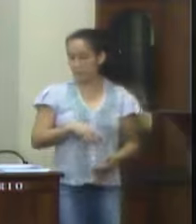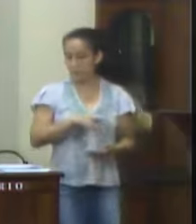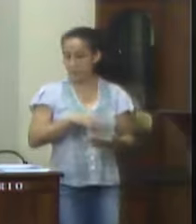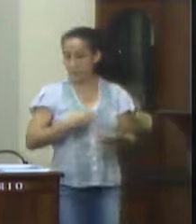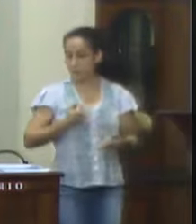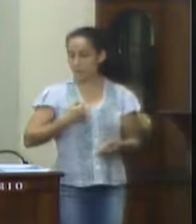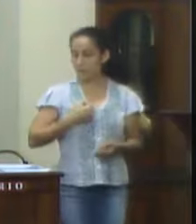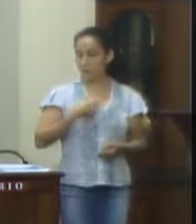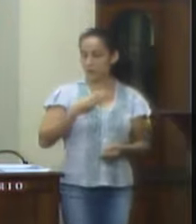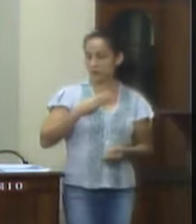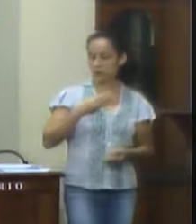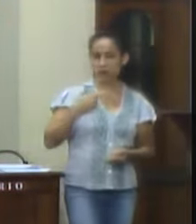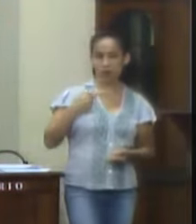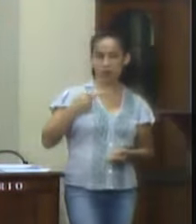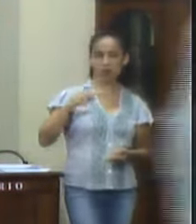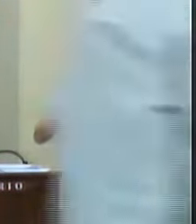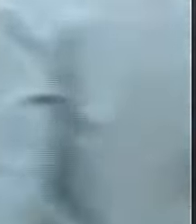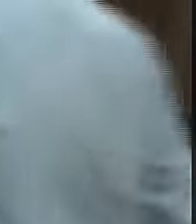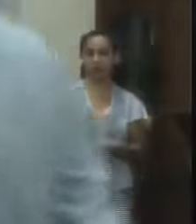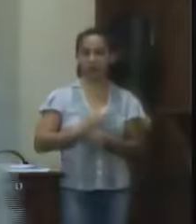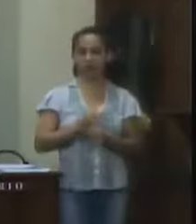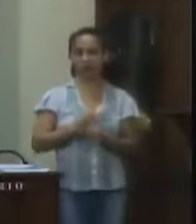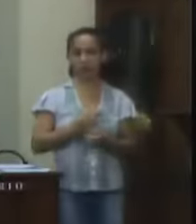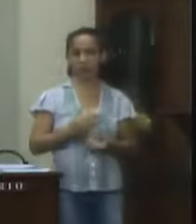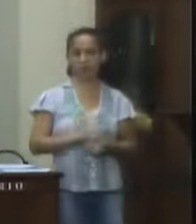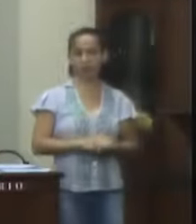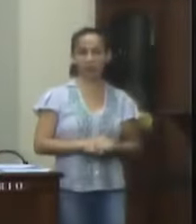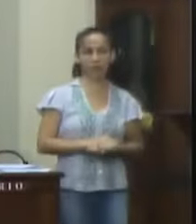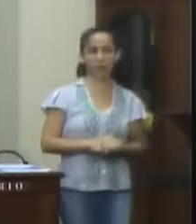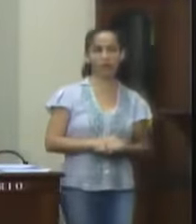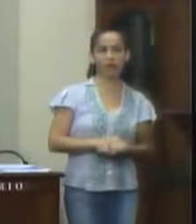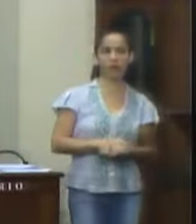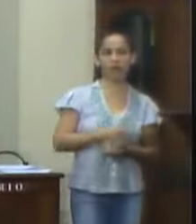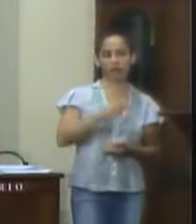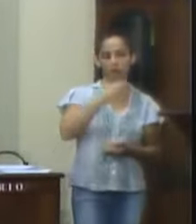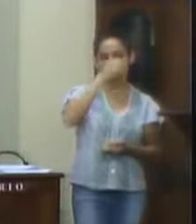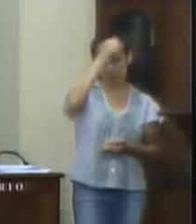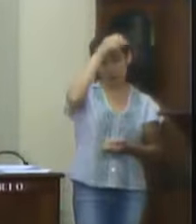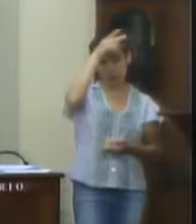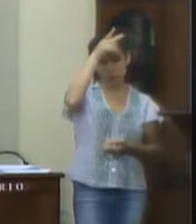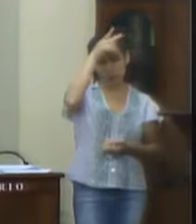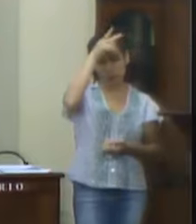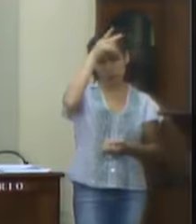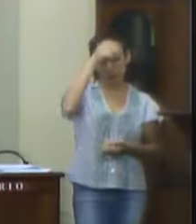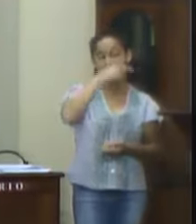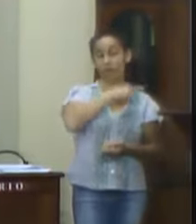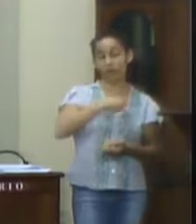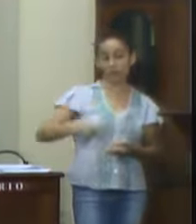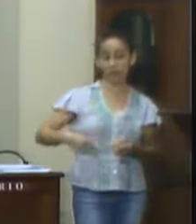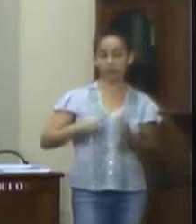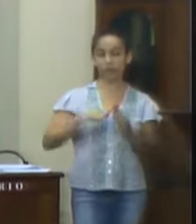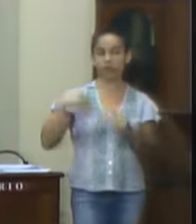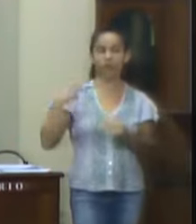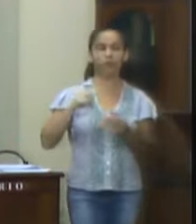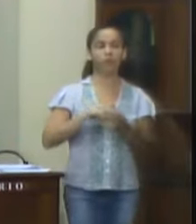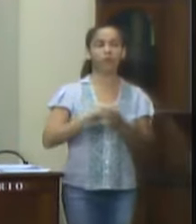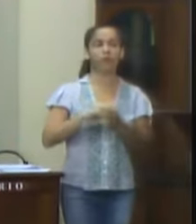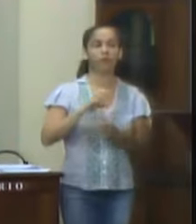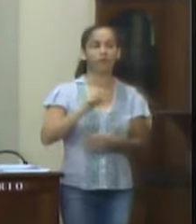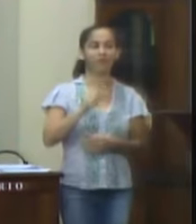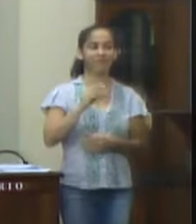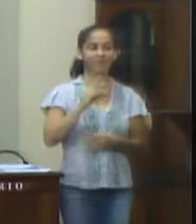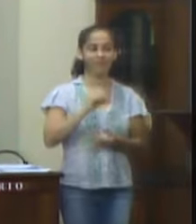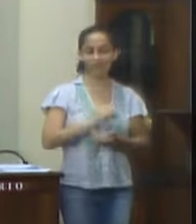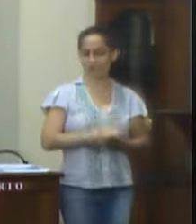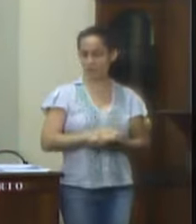Requerimento número 379 de 2018. Excelentíssimo senhor presidente da Câmara Municipal de Valença, vereador Saulo Corrêa. A vereadora